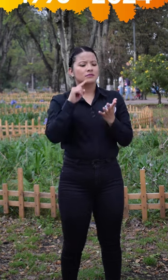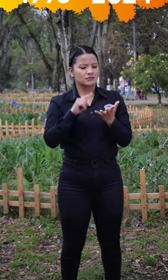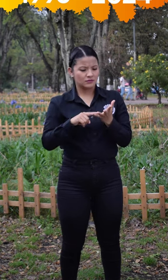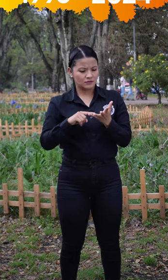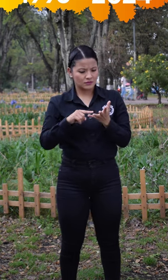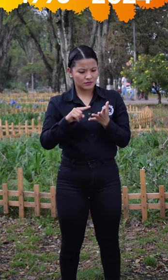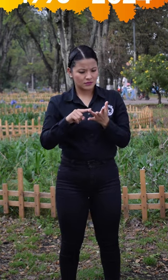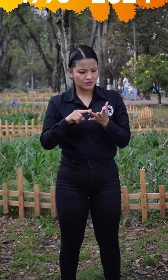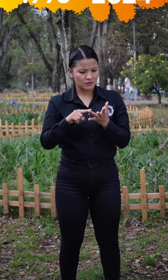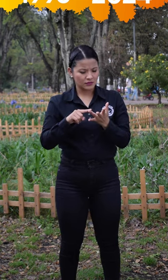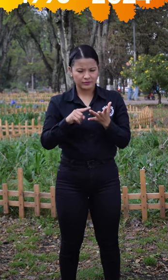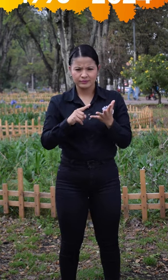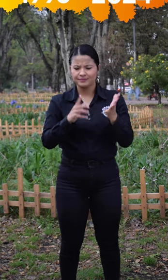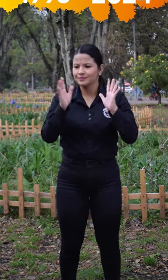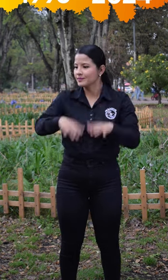¿Cuánto? Bueno,